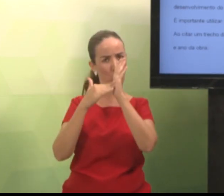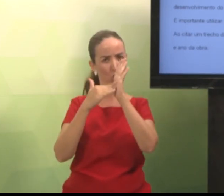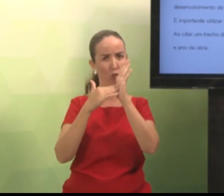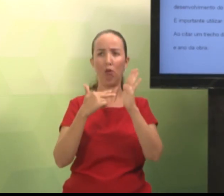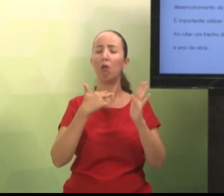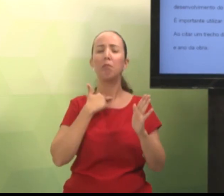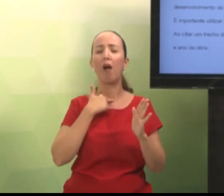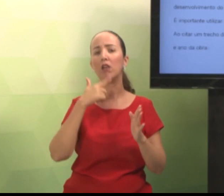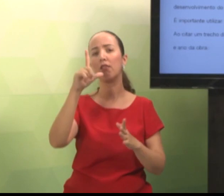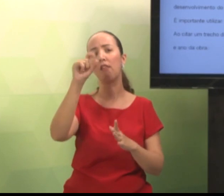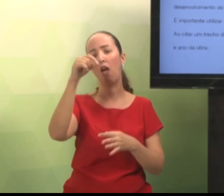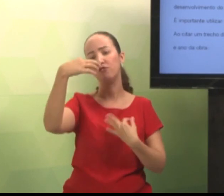laudas.